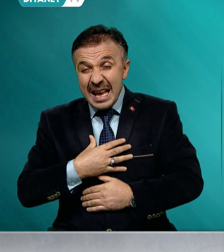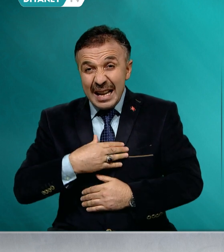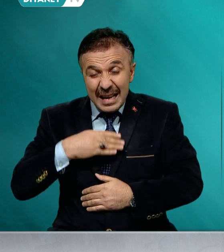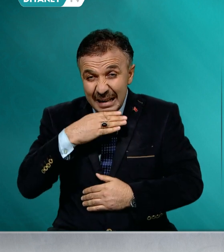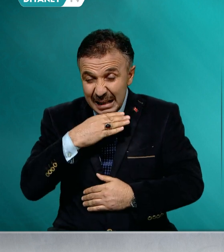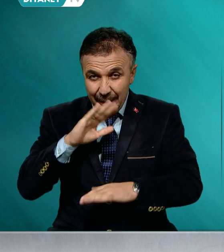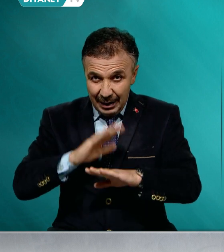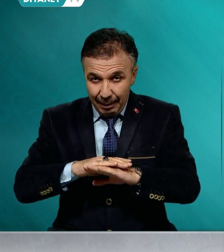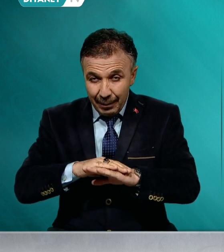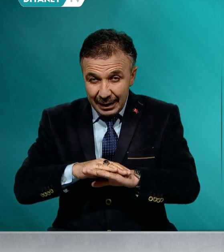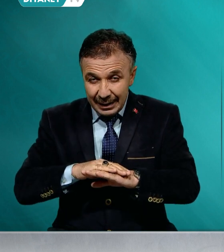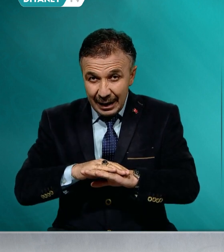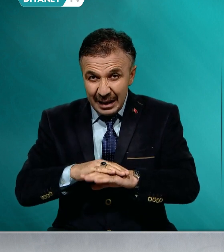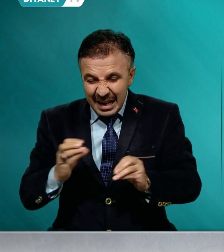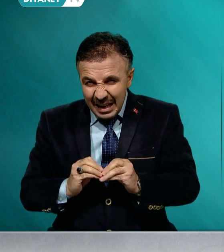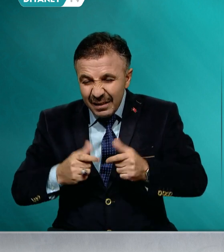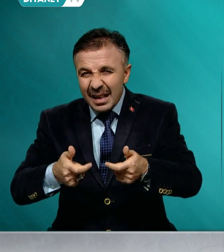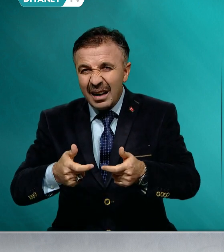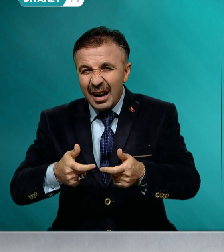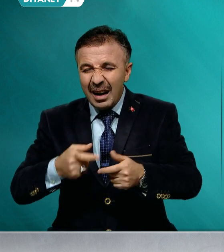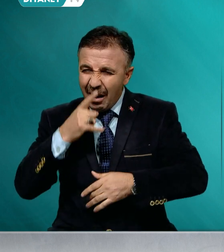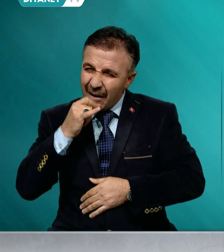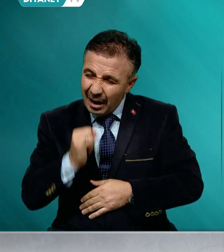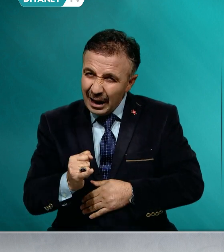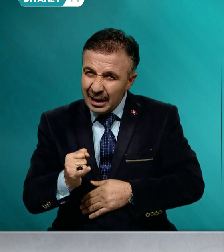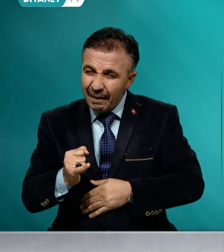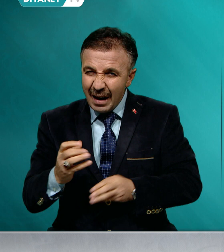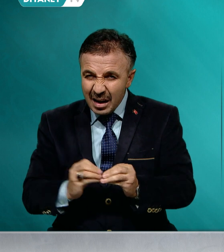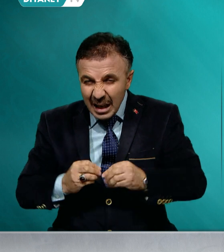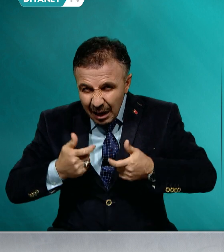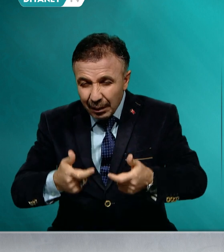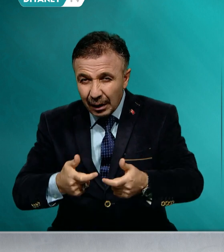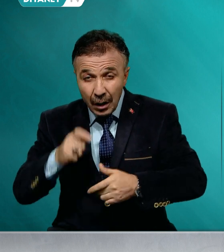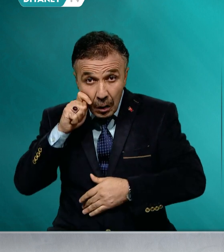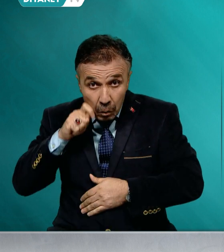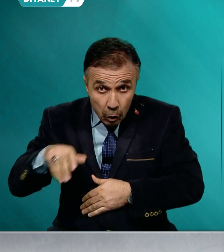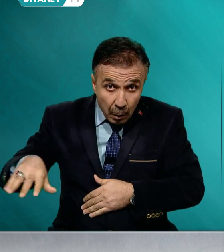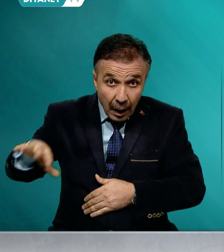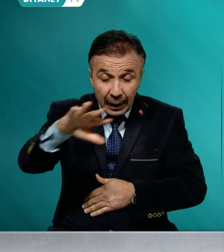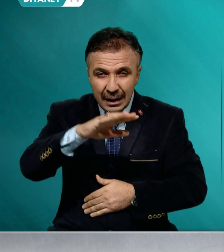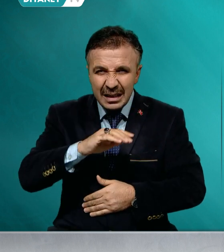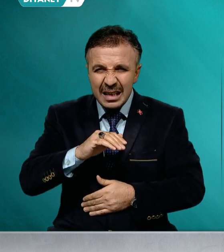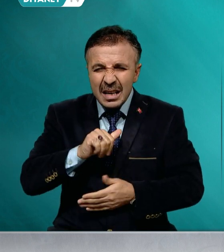iftira, hakaret ve ithamlarla Müslümanların tamamını zan altında bırakmak,